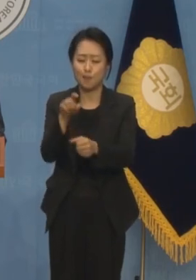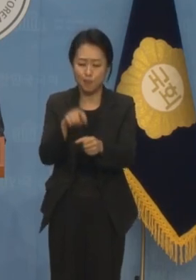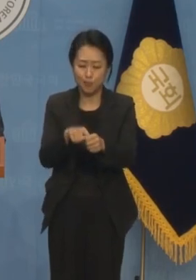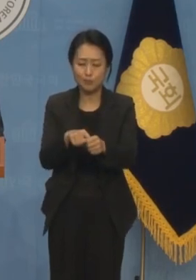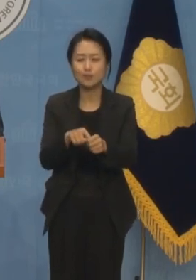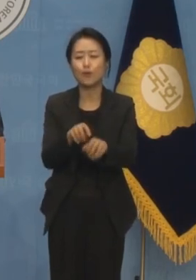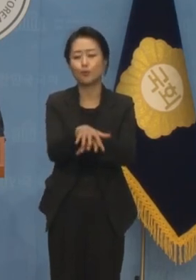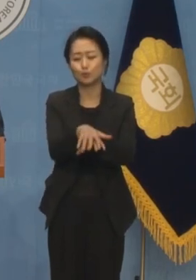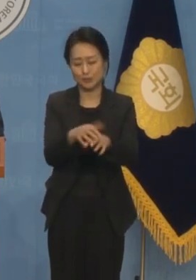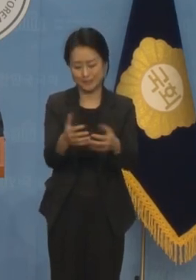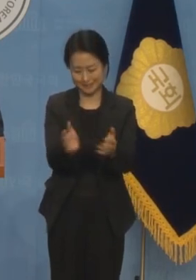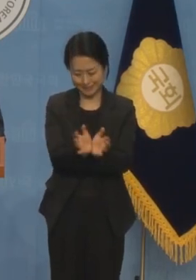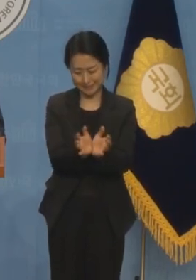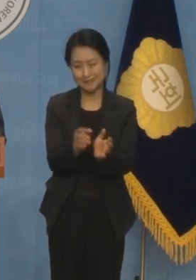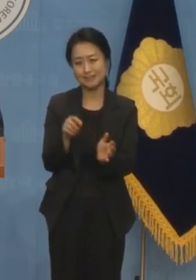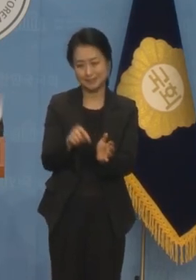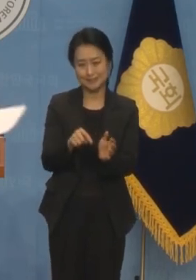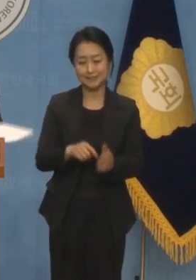조직됐다.